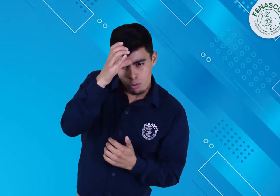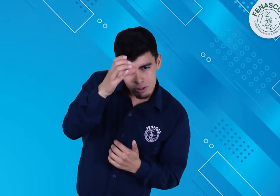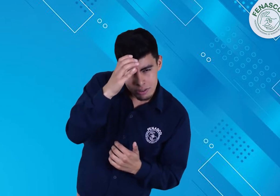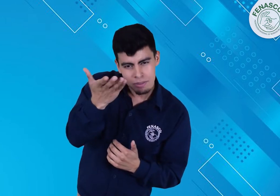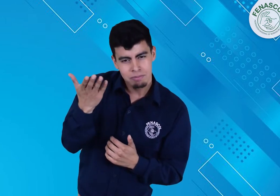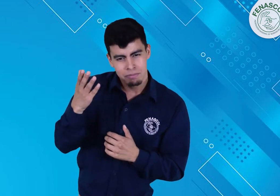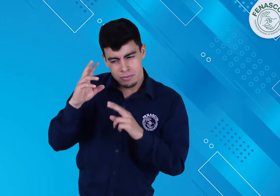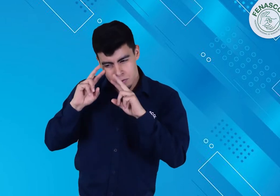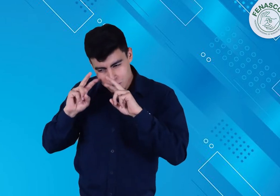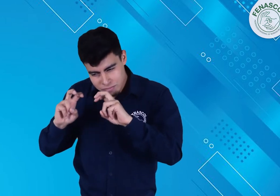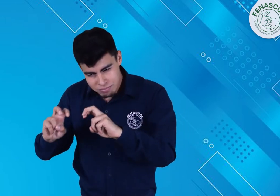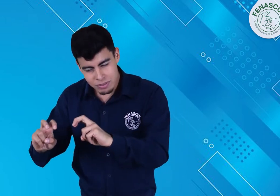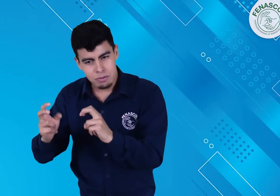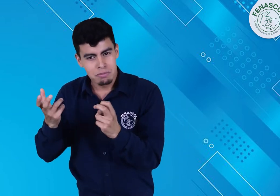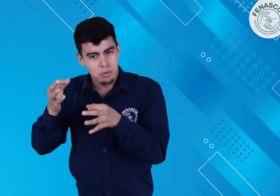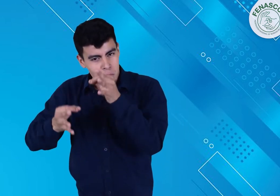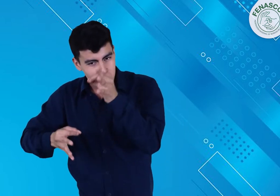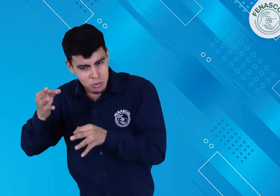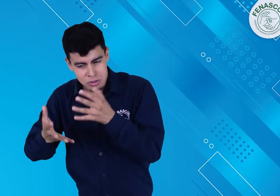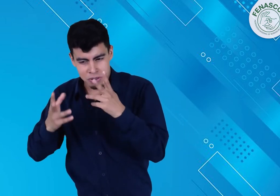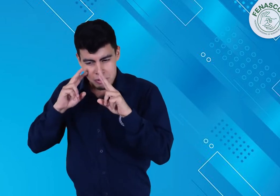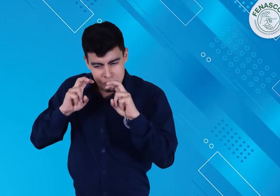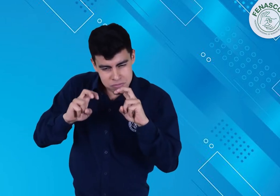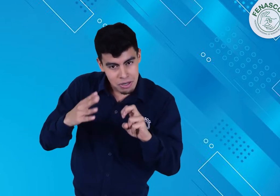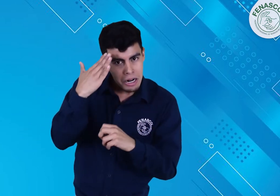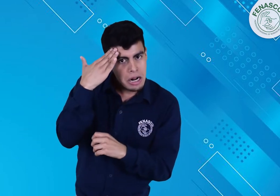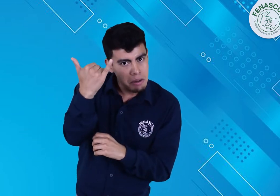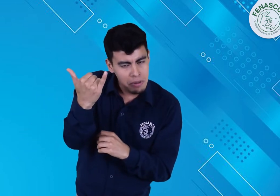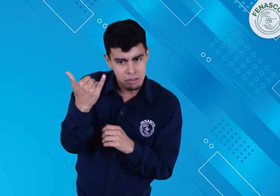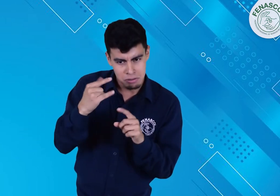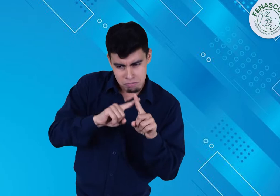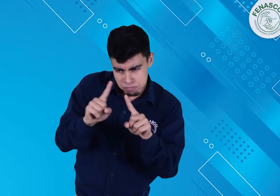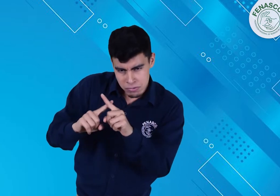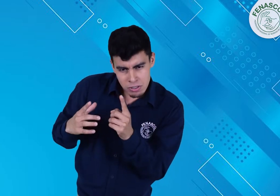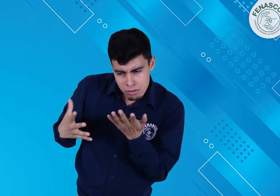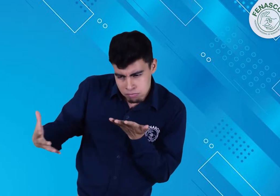conceptual y jurídico para incorporar a la lengua de señas colombiana